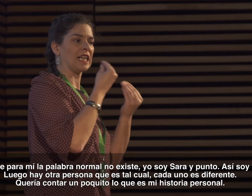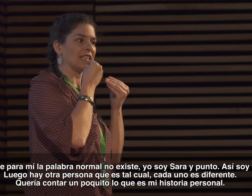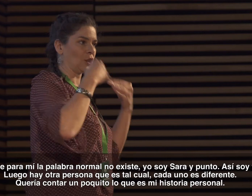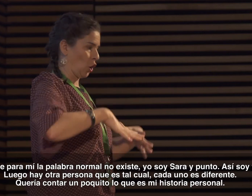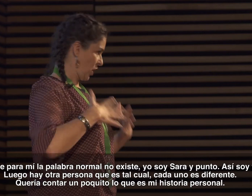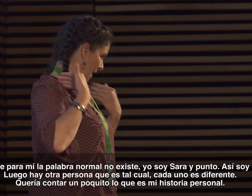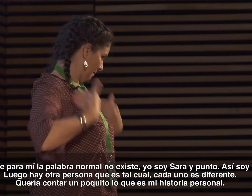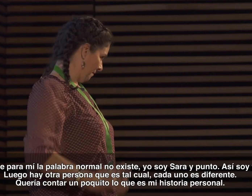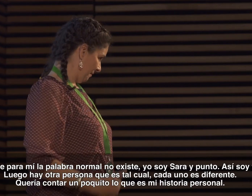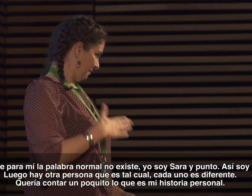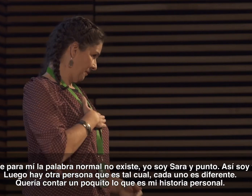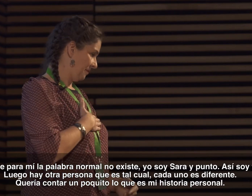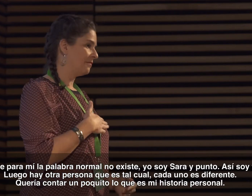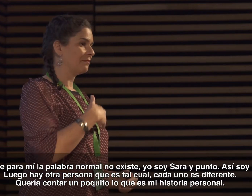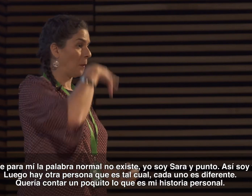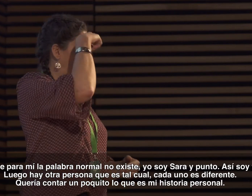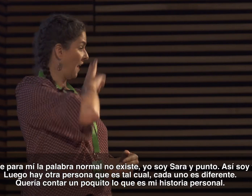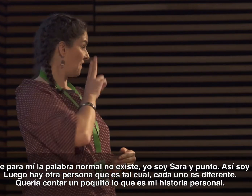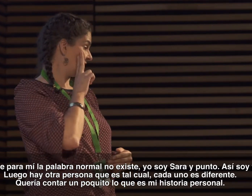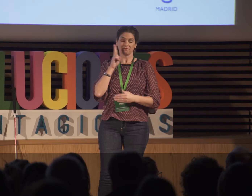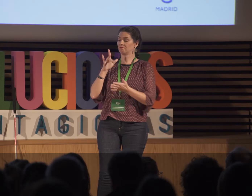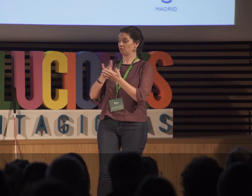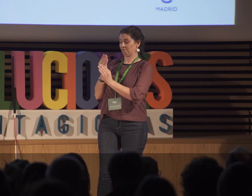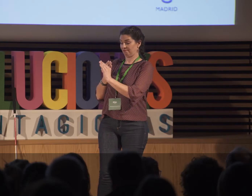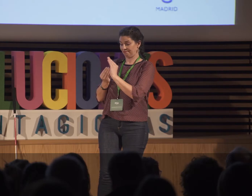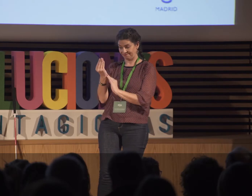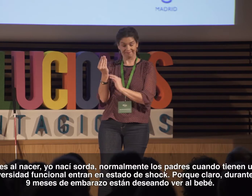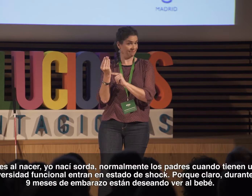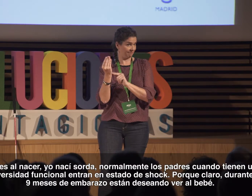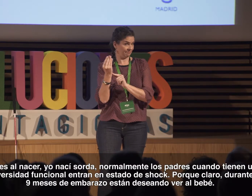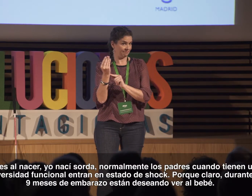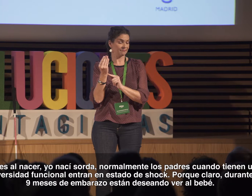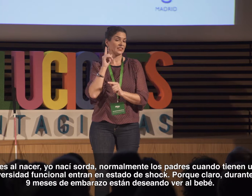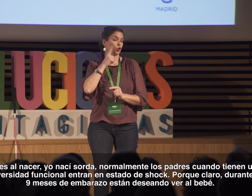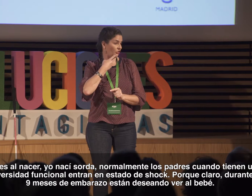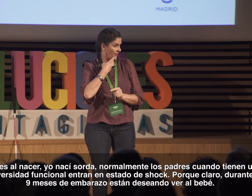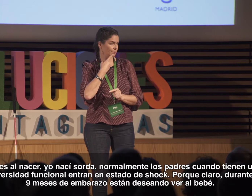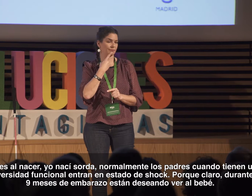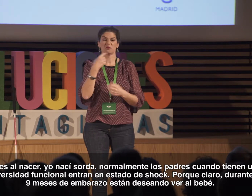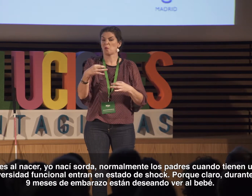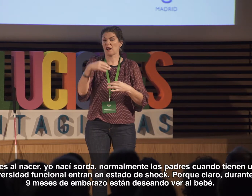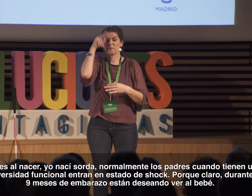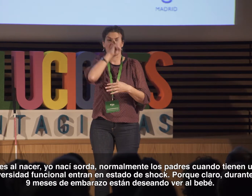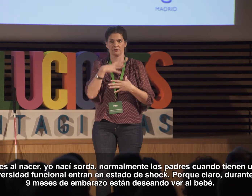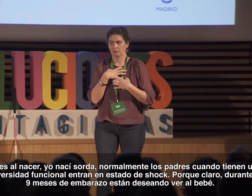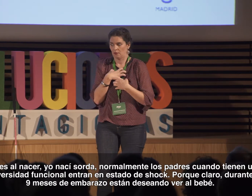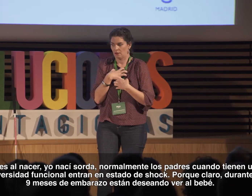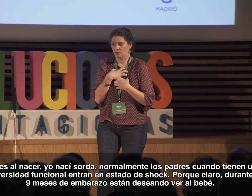Quería contar un poquito lo que es mi historia personal. Mis padres al nacer, yo nací sorda, normalmente